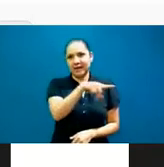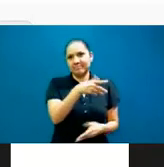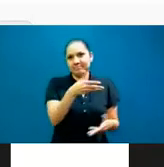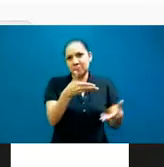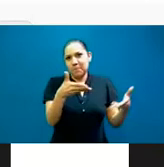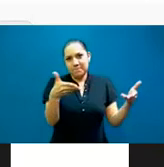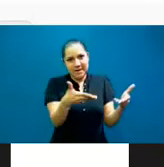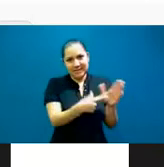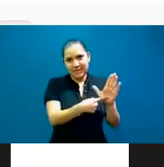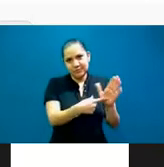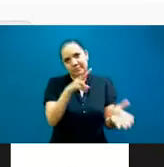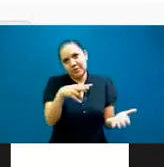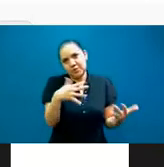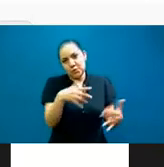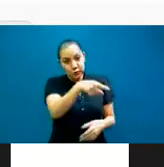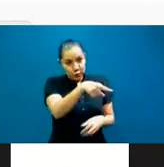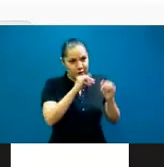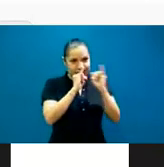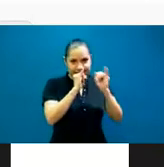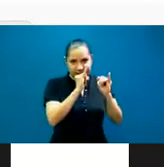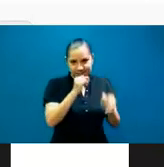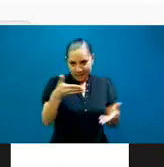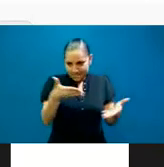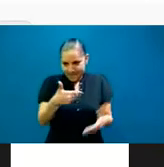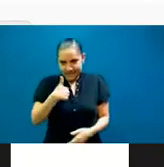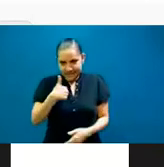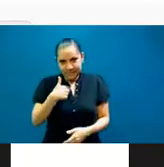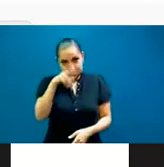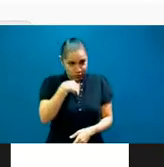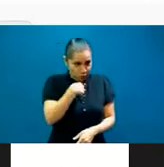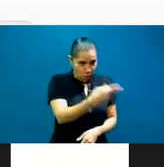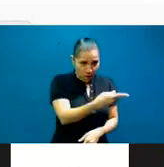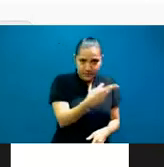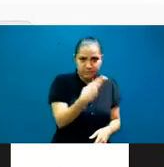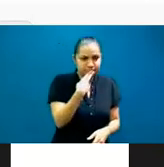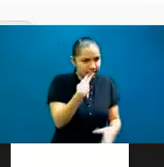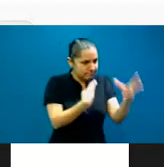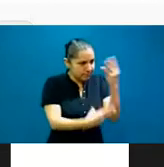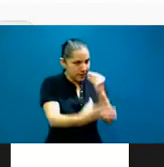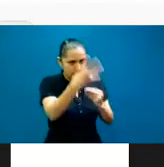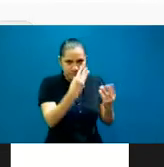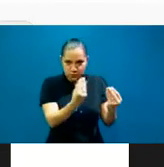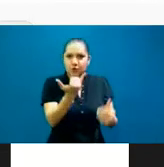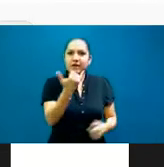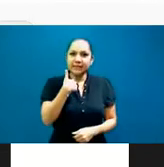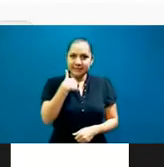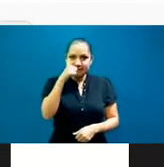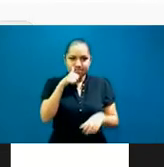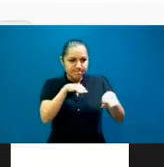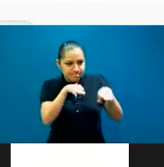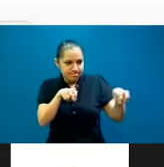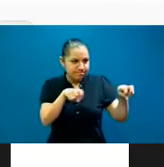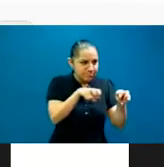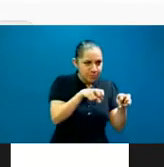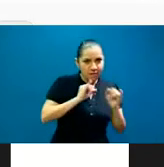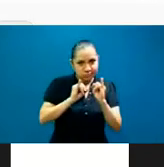viniendo de un intérprete como tú, a la que yo le he aprendido mucho y con quien disfruto mucho estar en cabina. Efectivamente, este